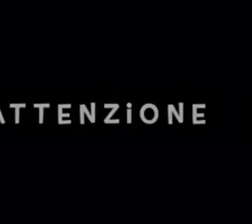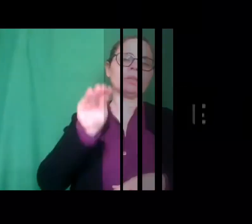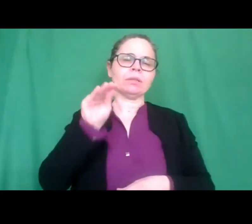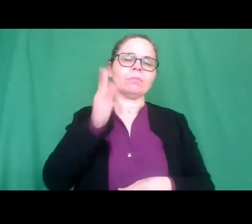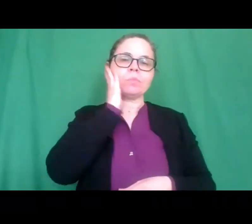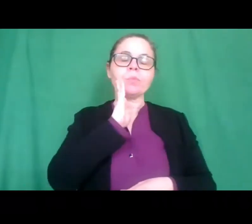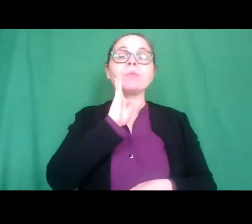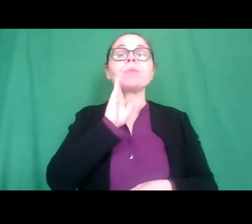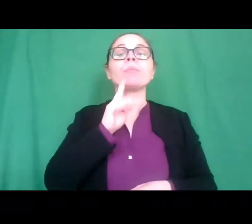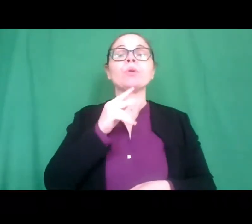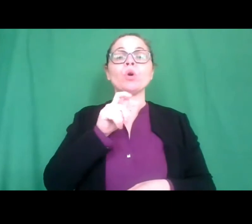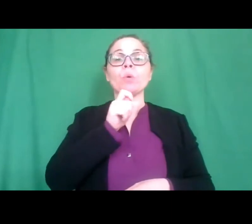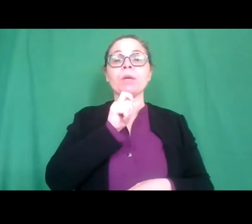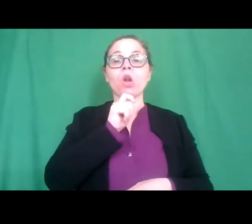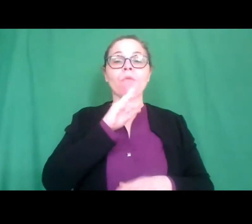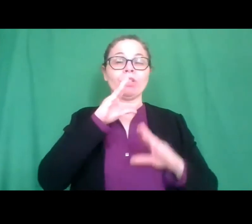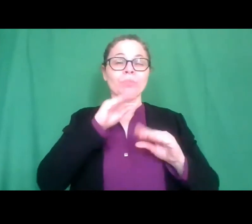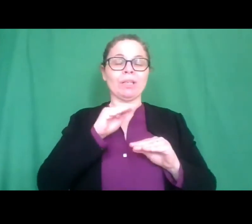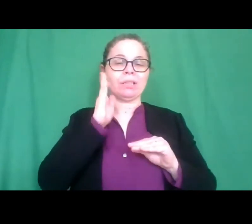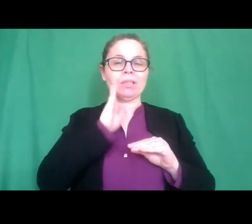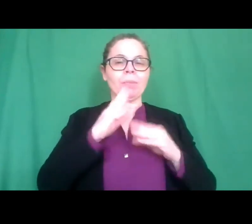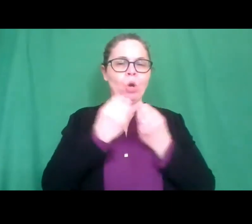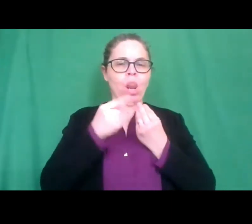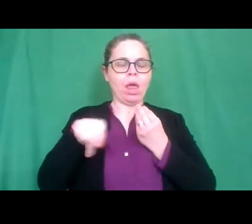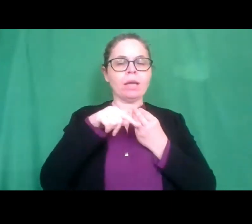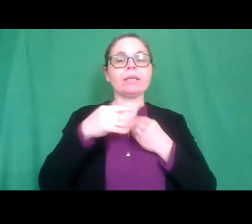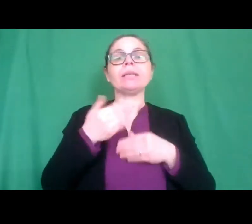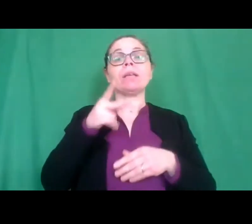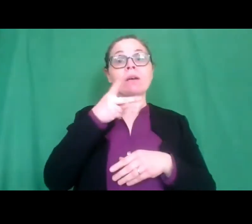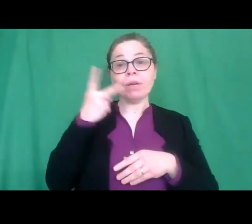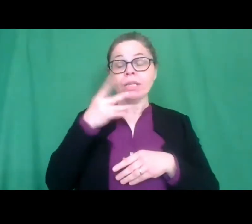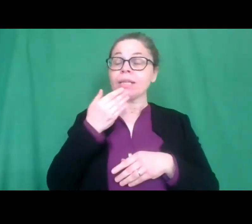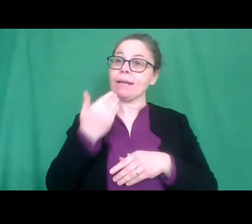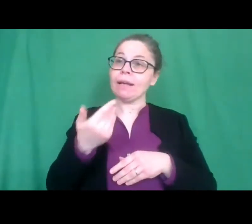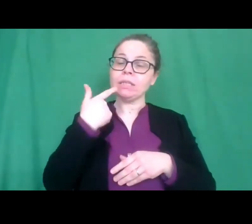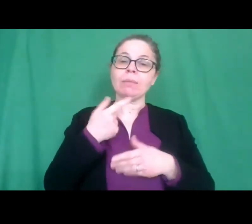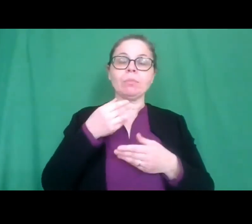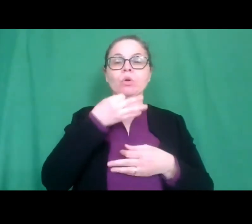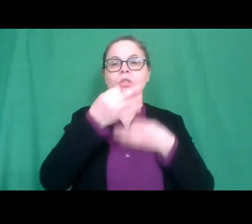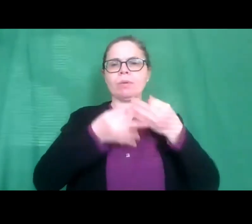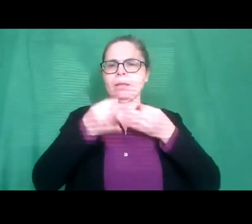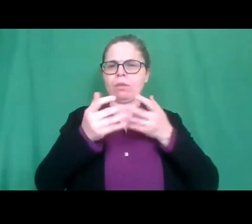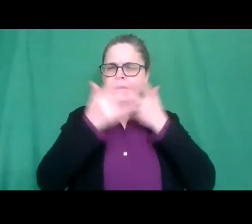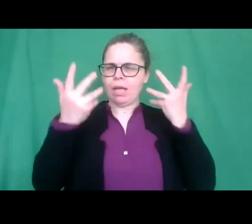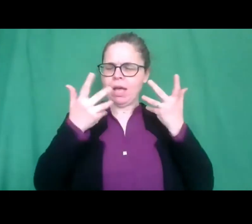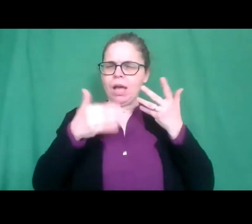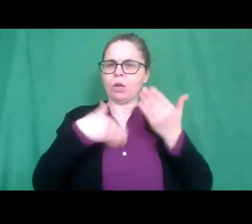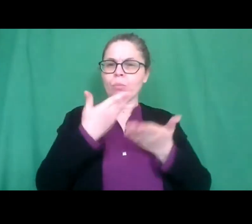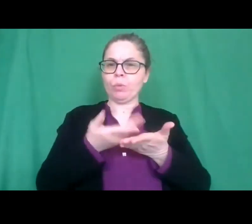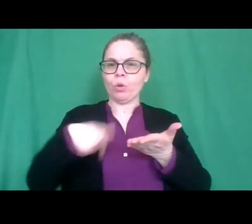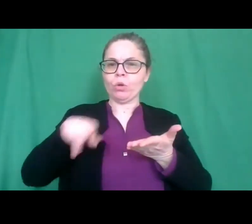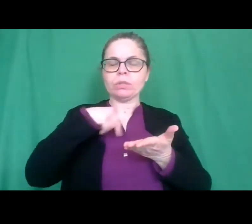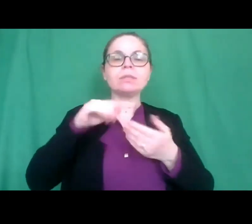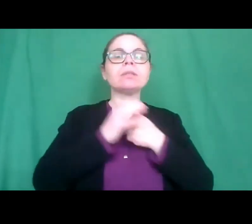allora grazie Federica per questa tua illustrazione della nostra proposta e prima di